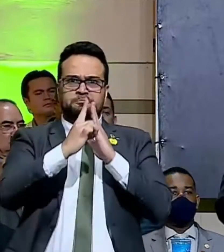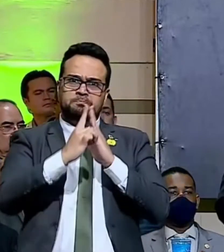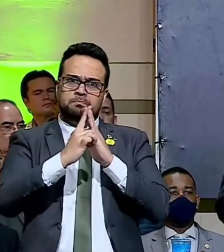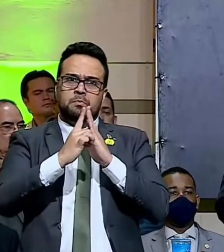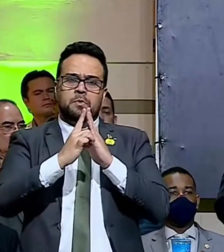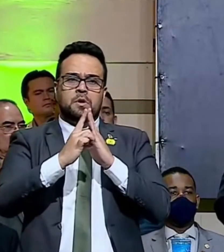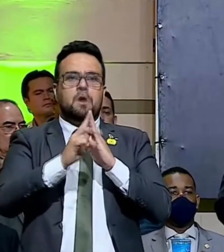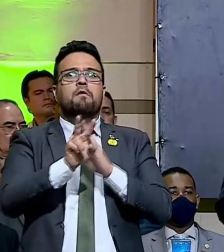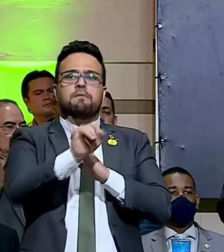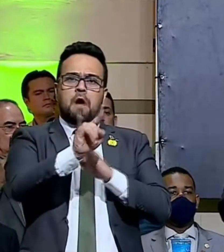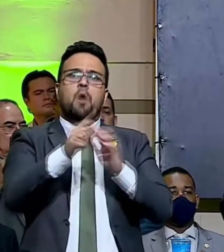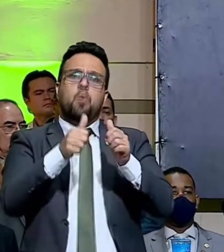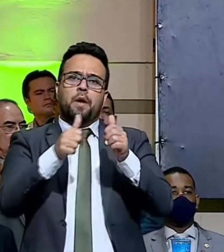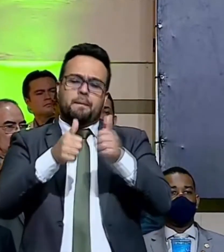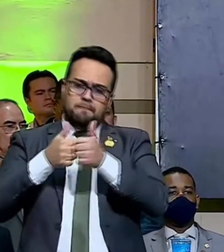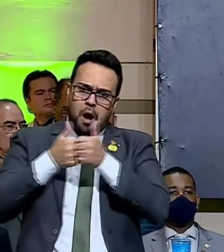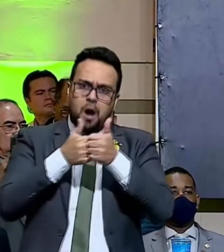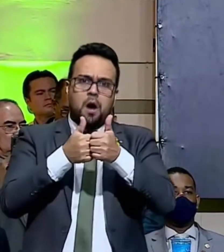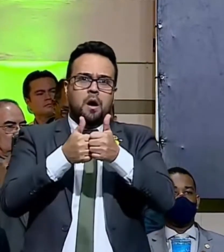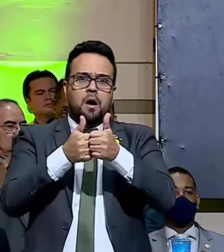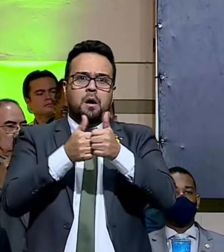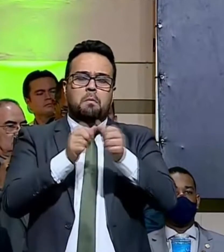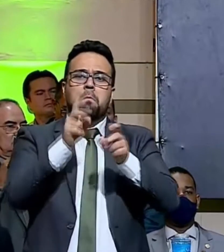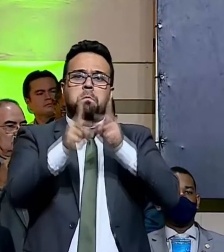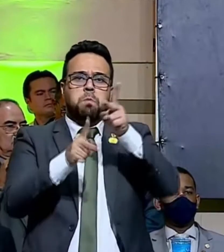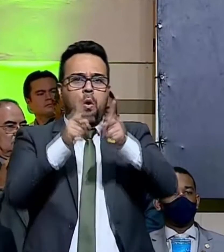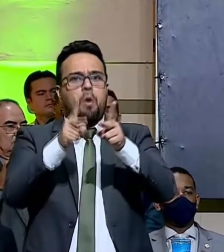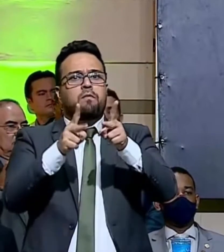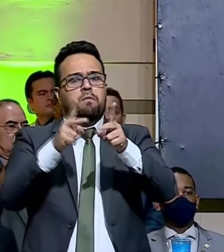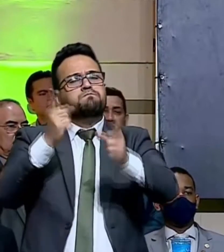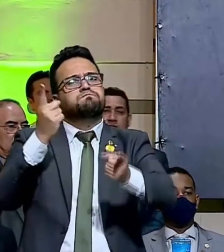sentido onde esse povo assim o desejar.